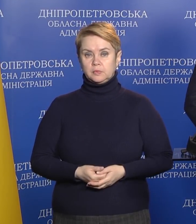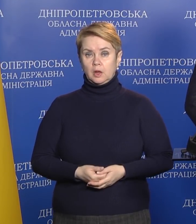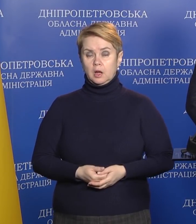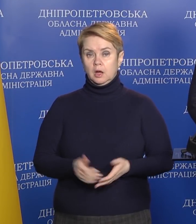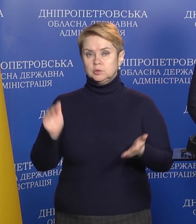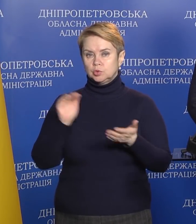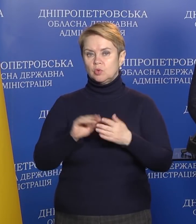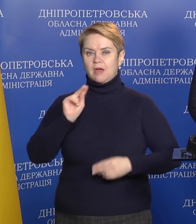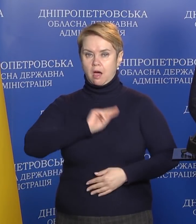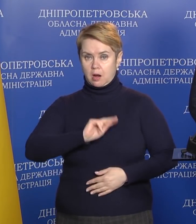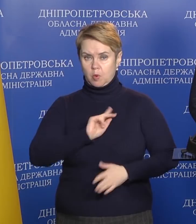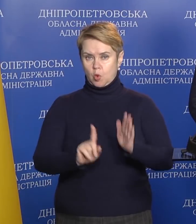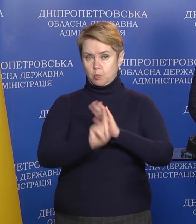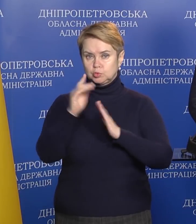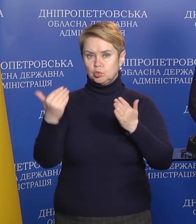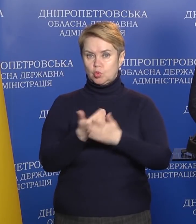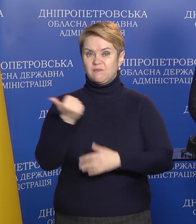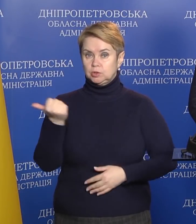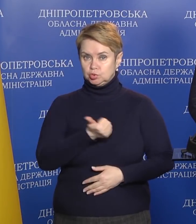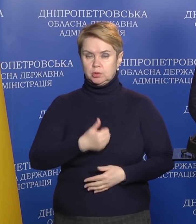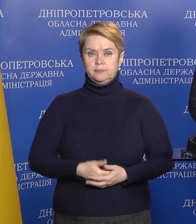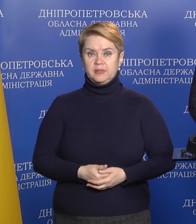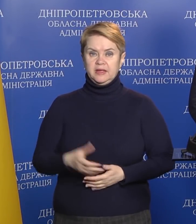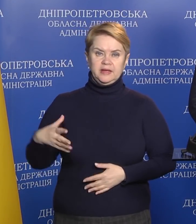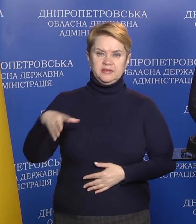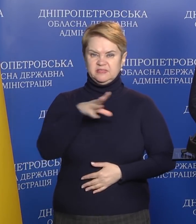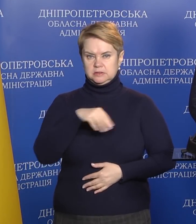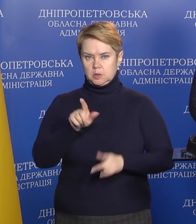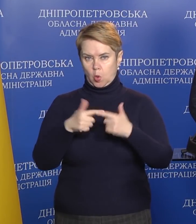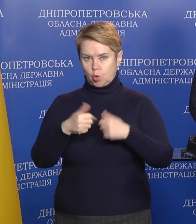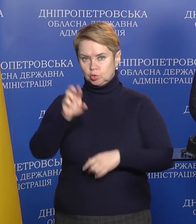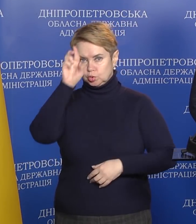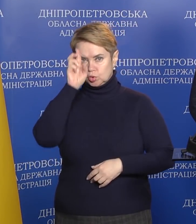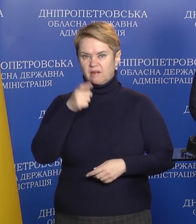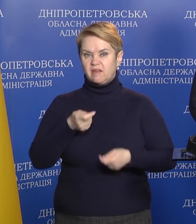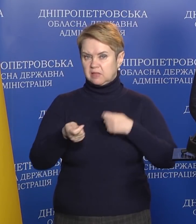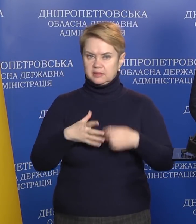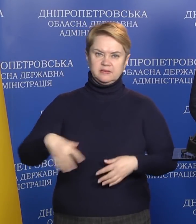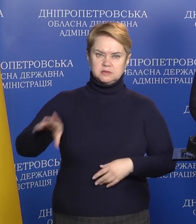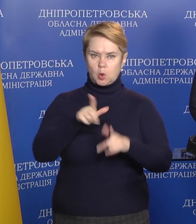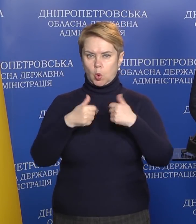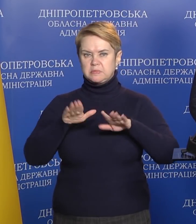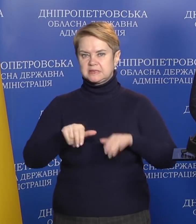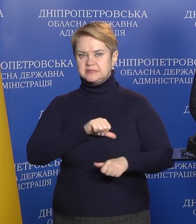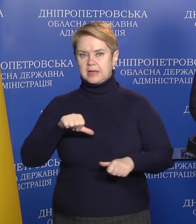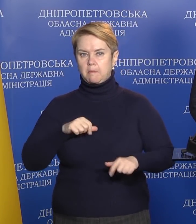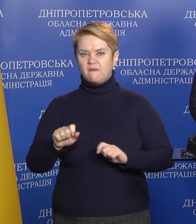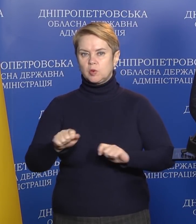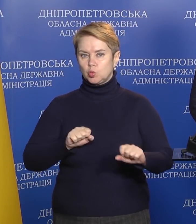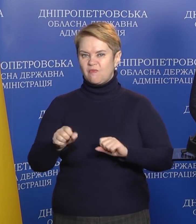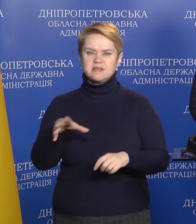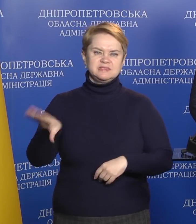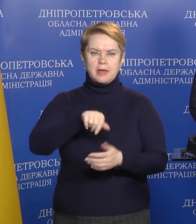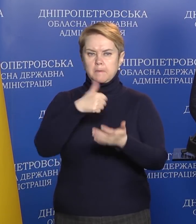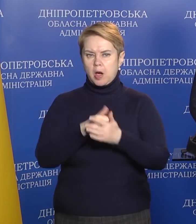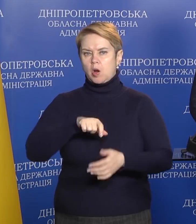Стосовно роботи, почався новий тиждень. Всі органи державної влади, всі органи місцевого самоврядування, всі